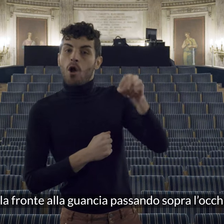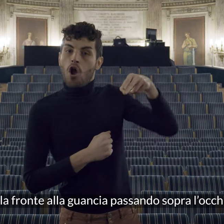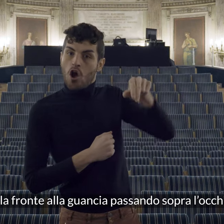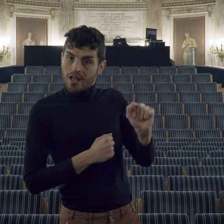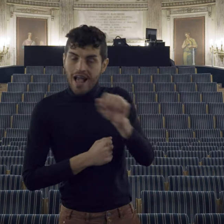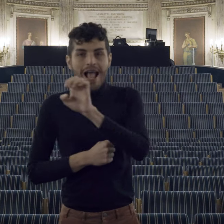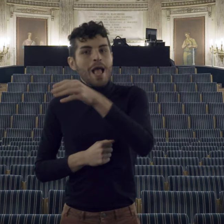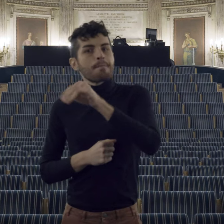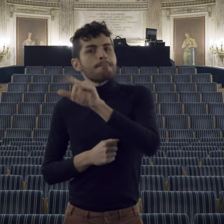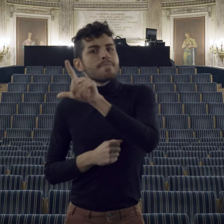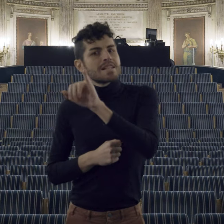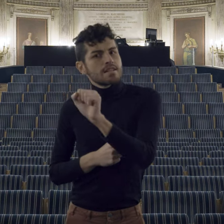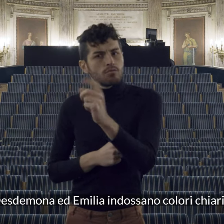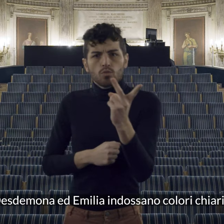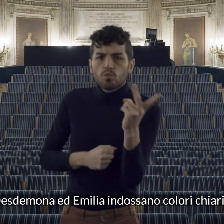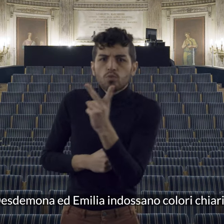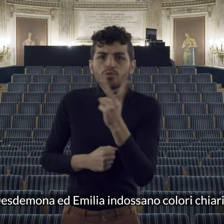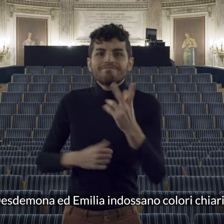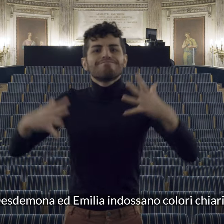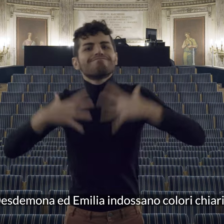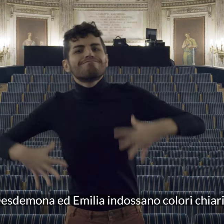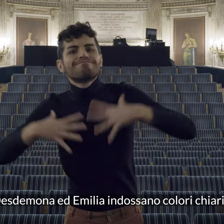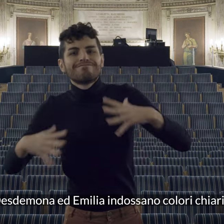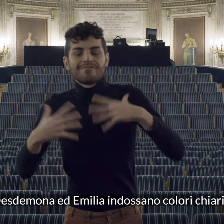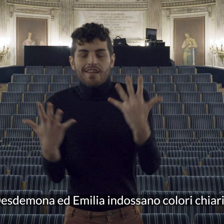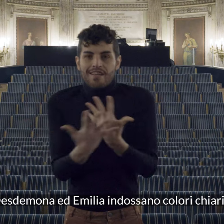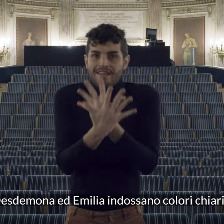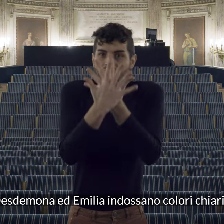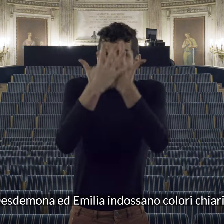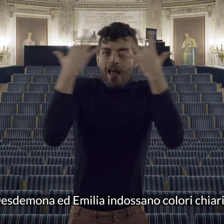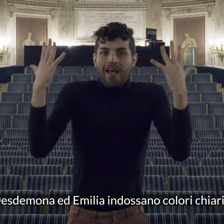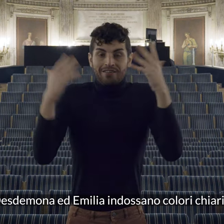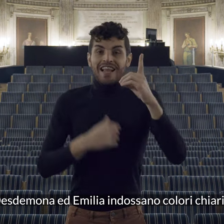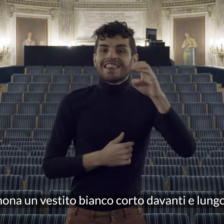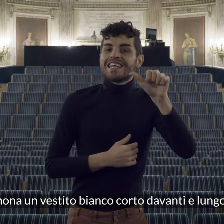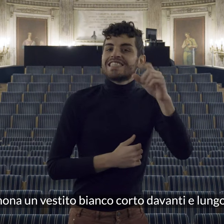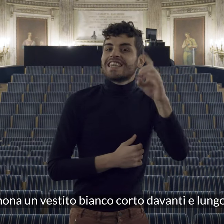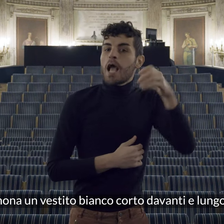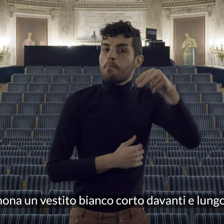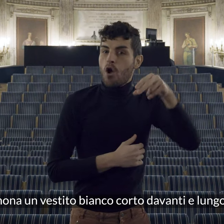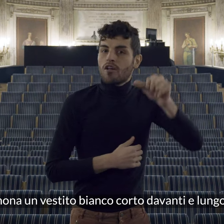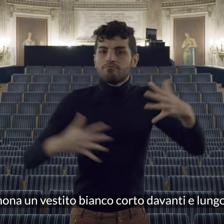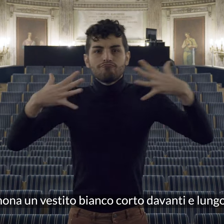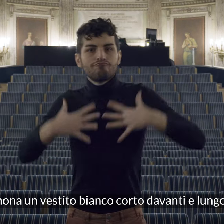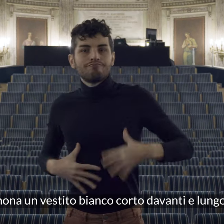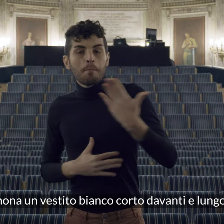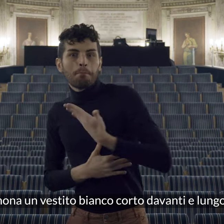desdemona ed emilia indossano colori chiari desdemona un vestito